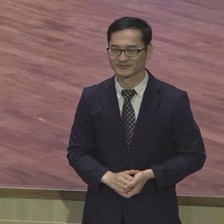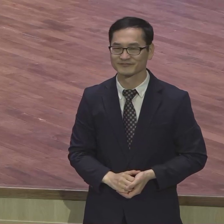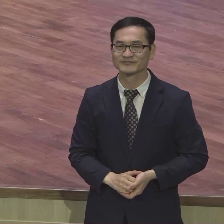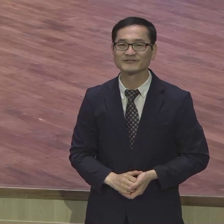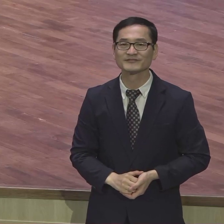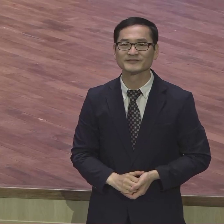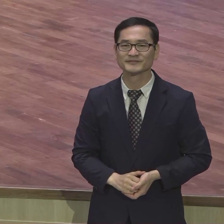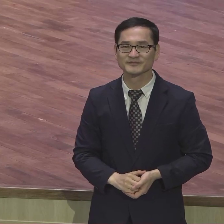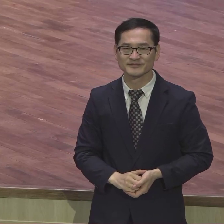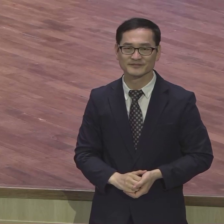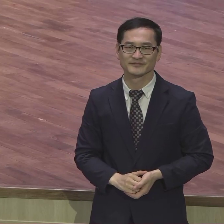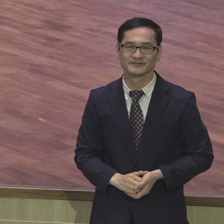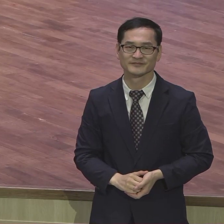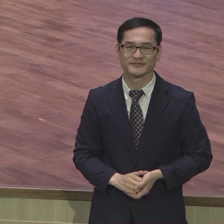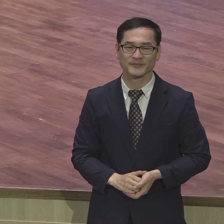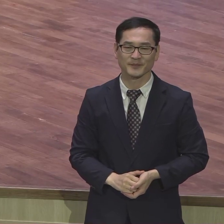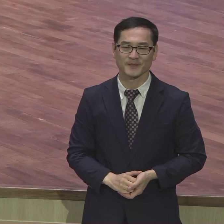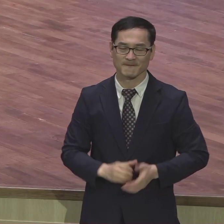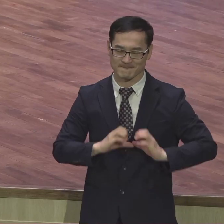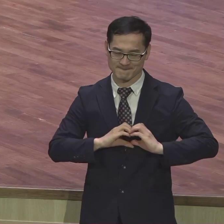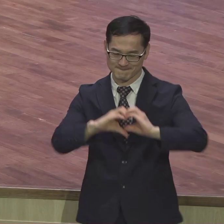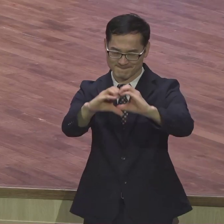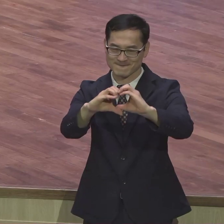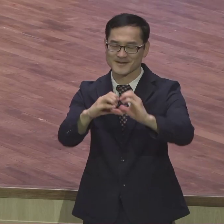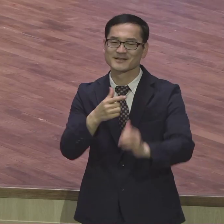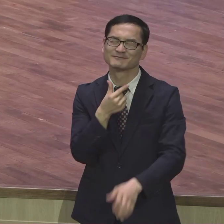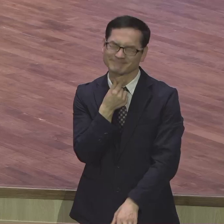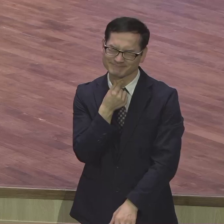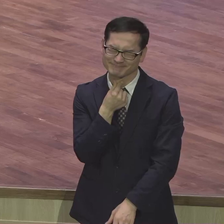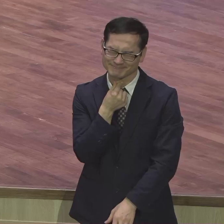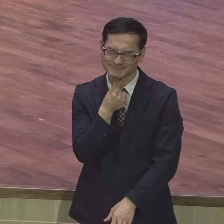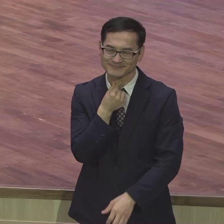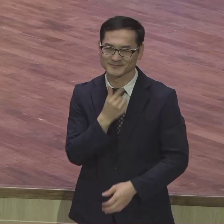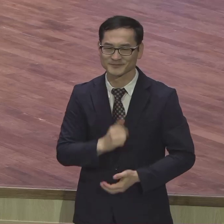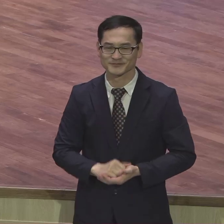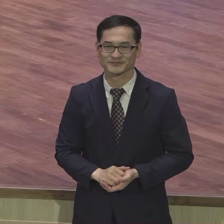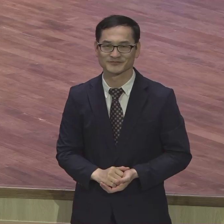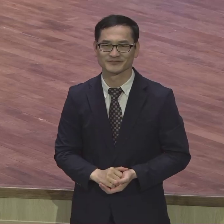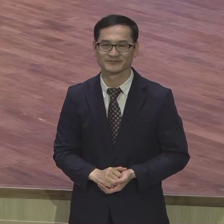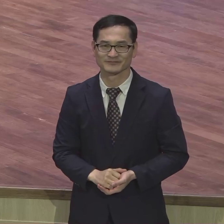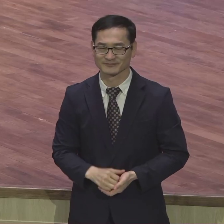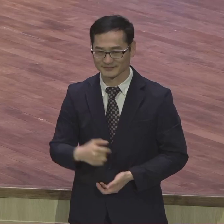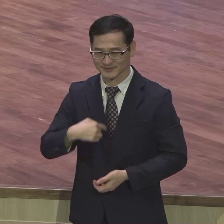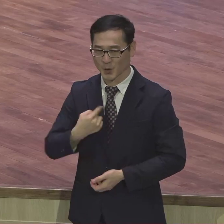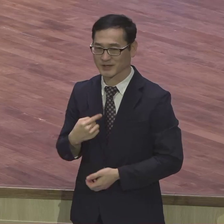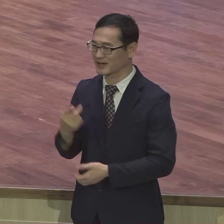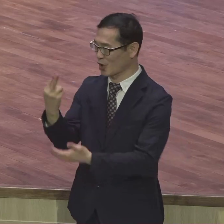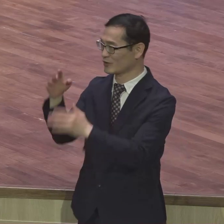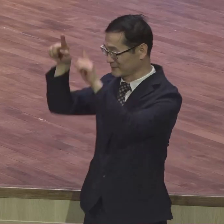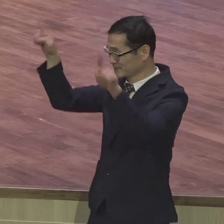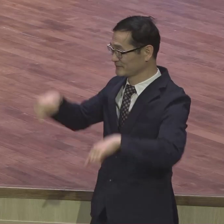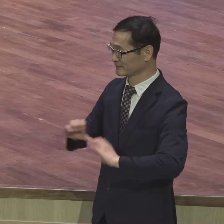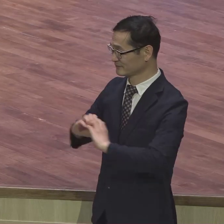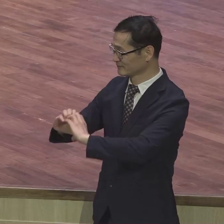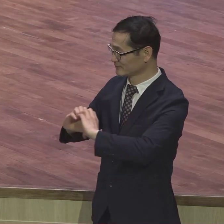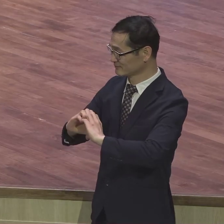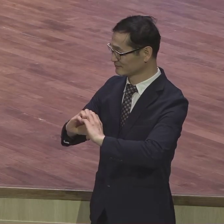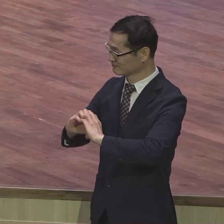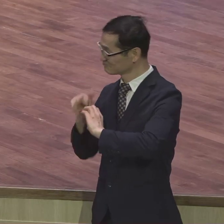드리고 싶은 그런 마음이 있어서 내가 연습을 해서 이 손이 짧아가지고